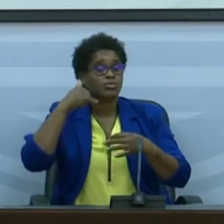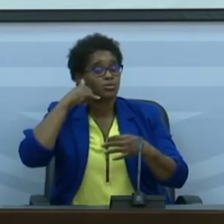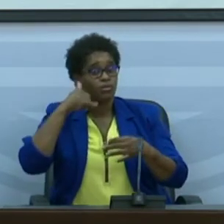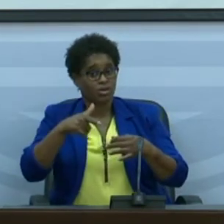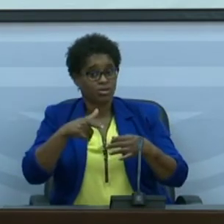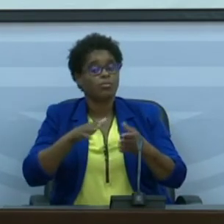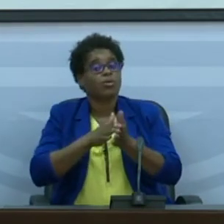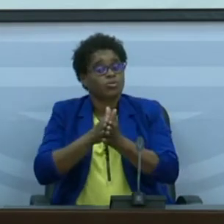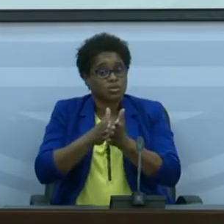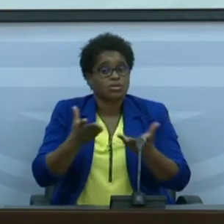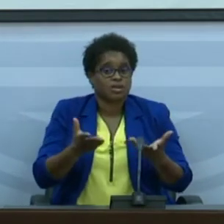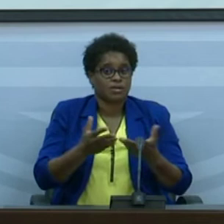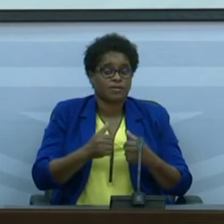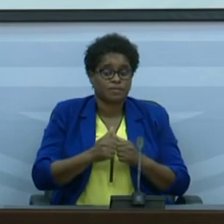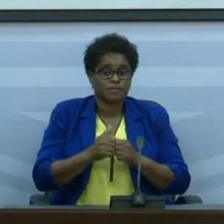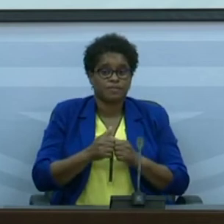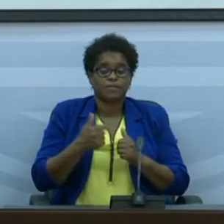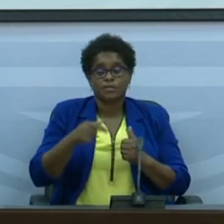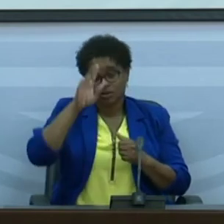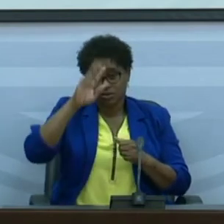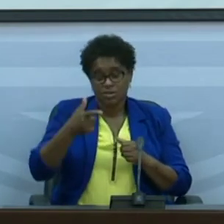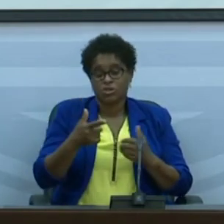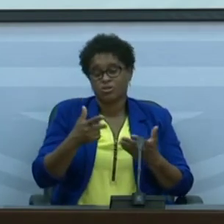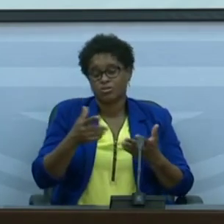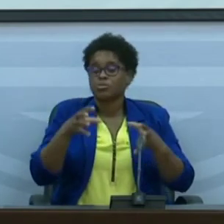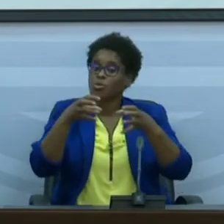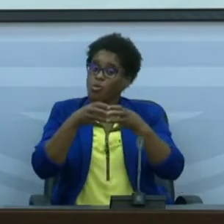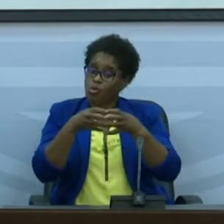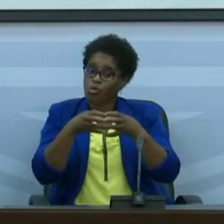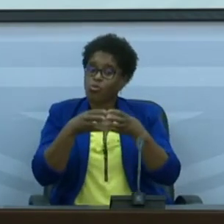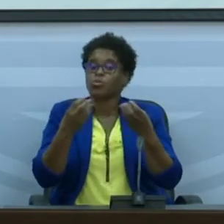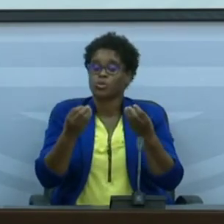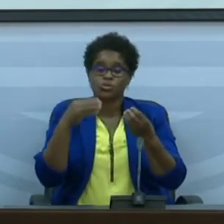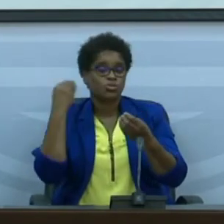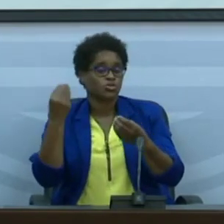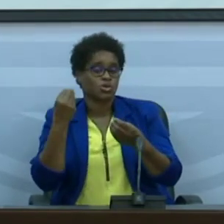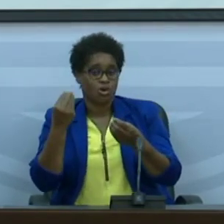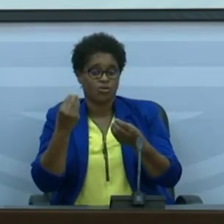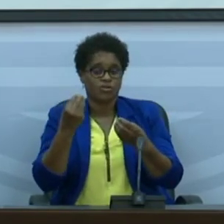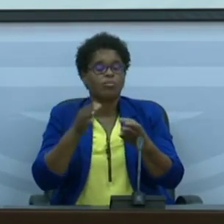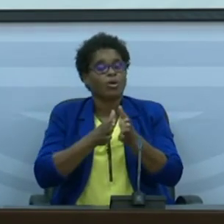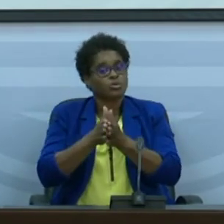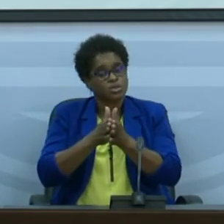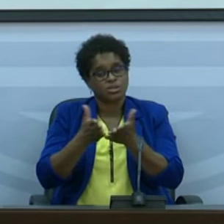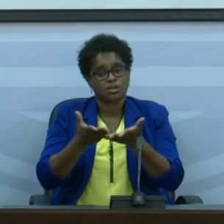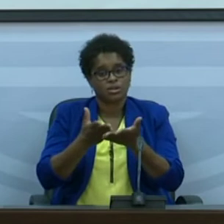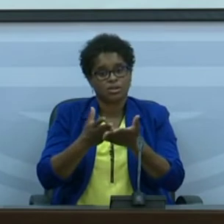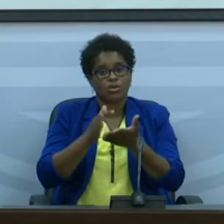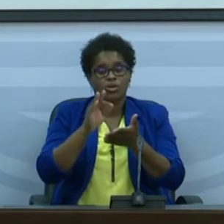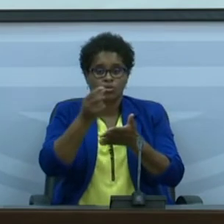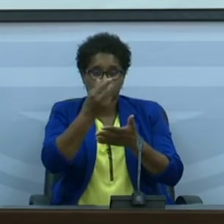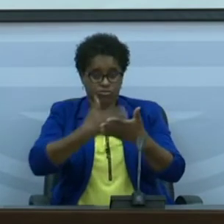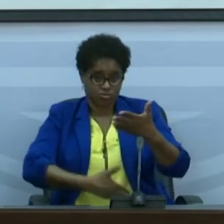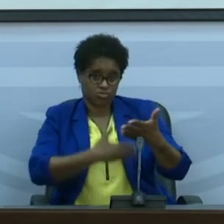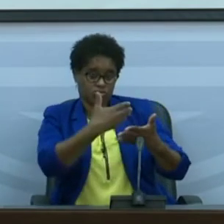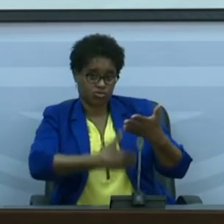tendo em conta que é uma uma uma faixa um grupo bastante jovem para utilizarem o formulário